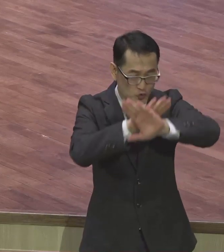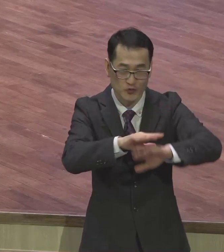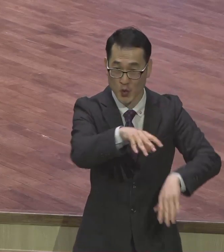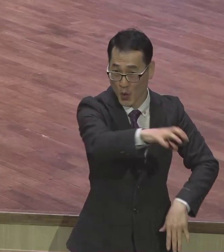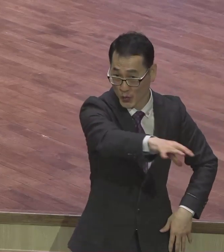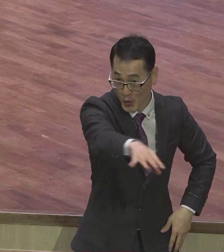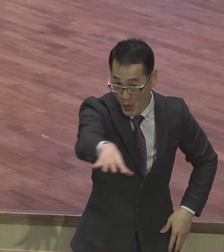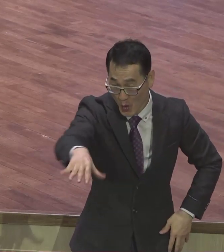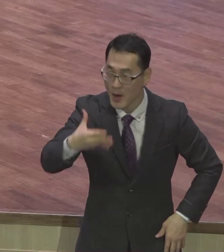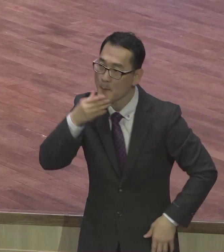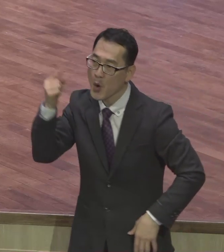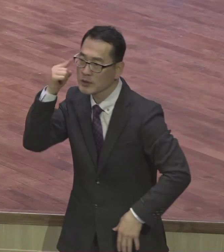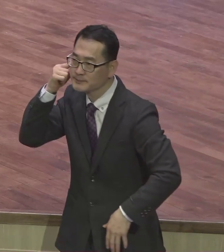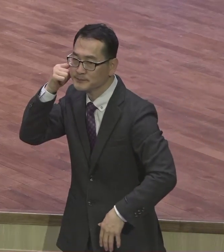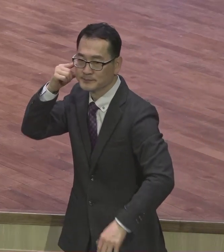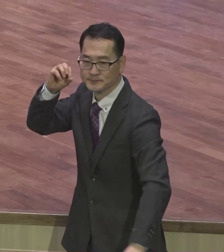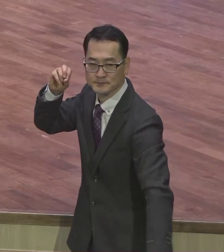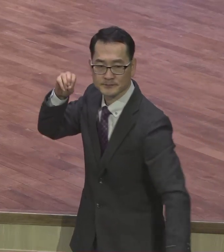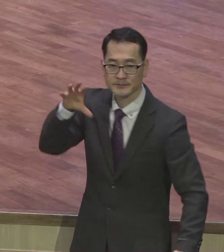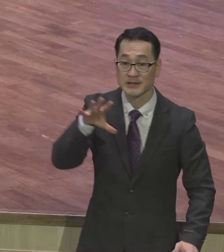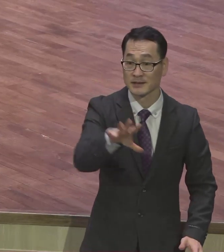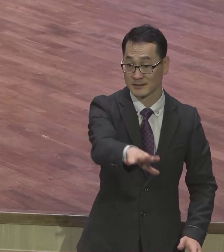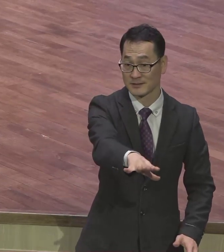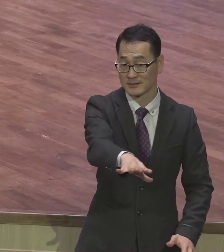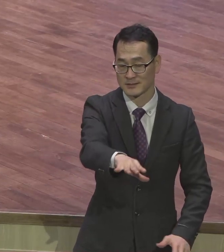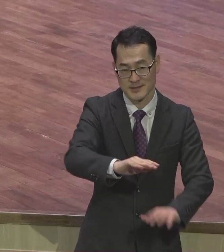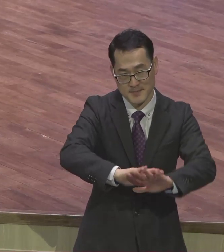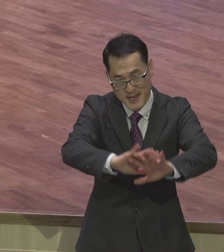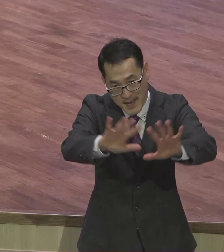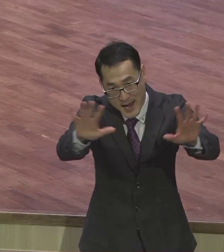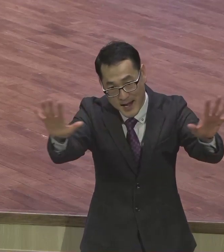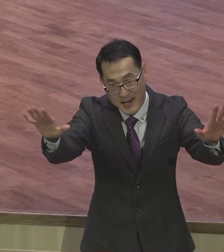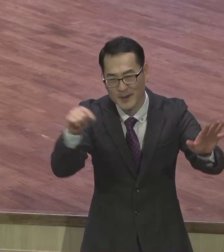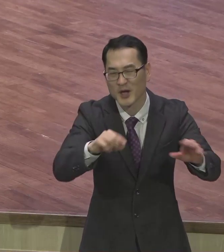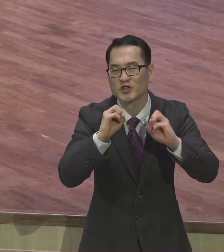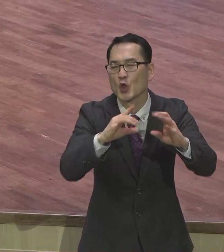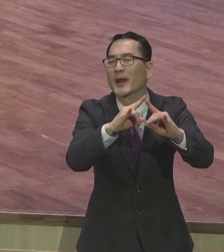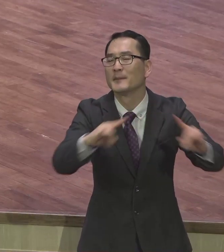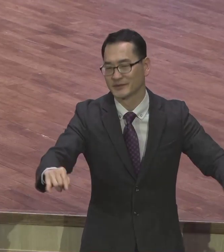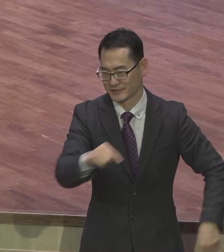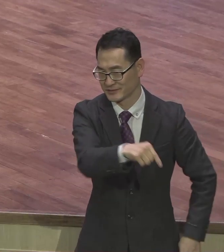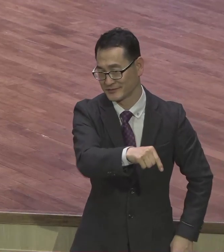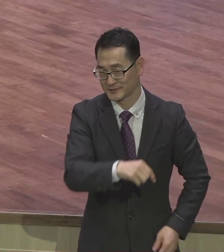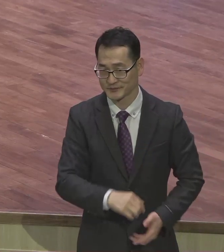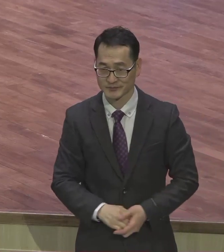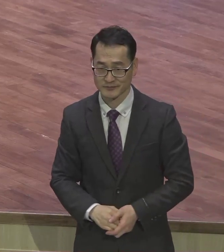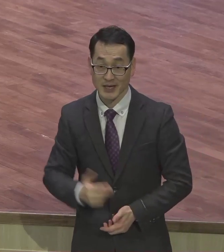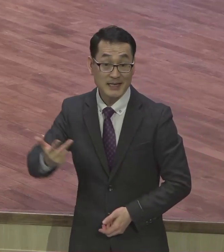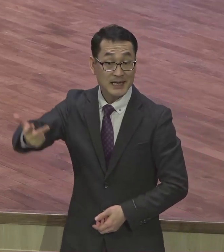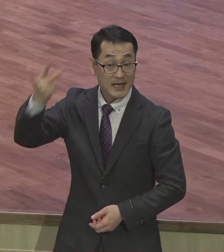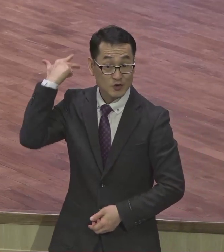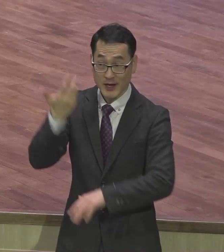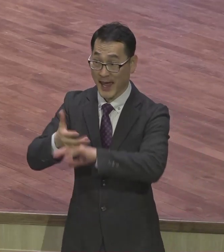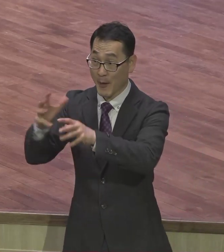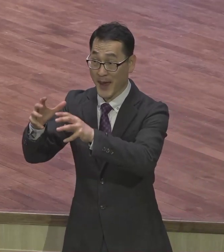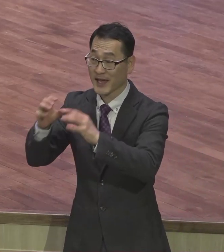복음으로 영적인 불행불을 밝혀라. 전도 캠프. 지난 주간에 태국 해외 전도 캠프가 진행되었습니다.